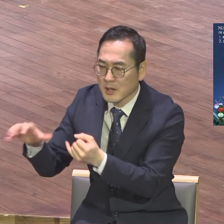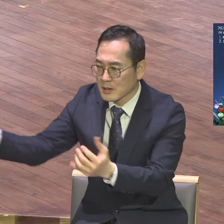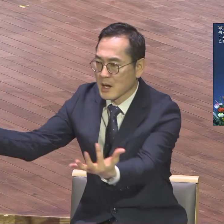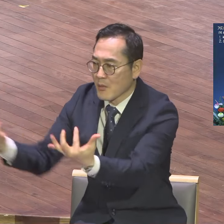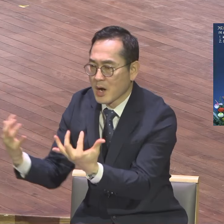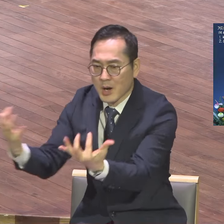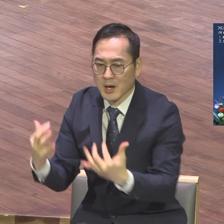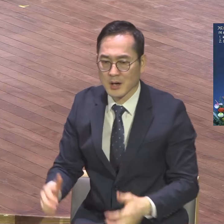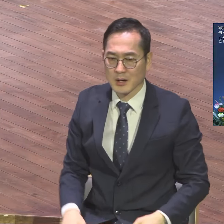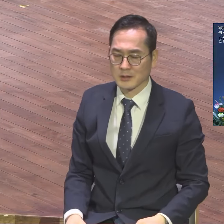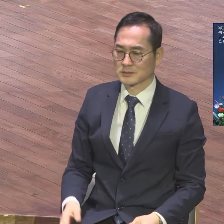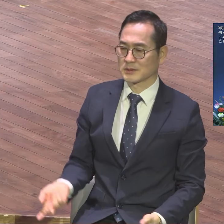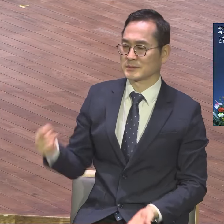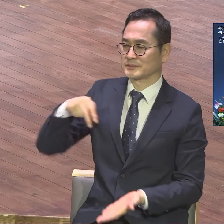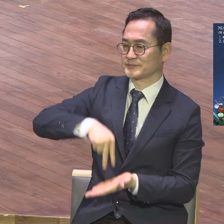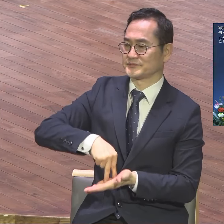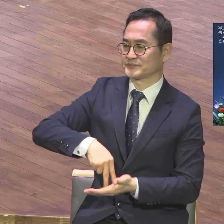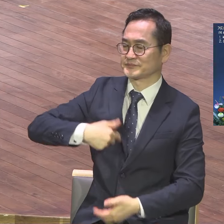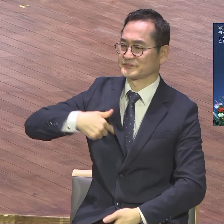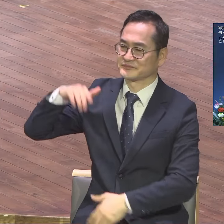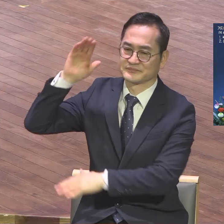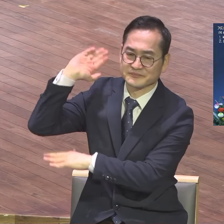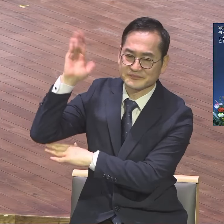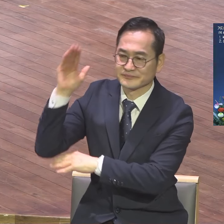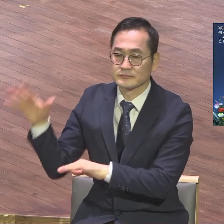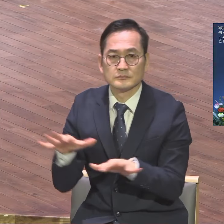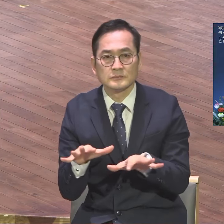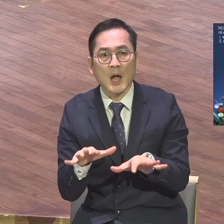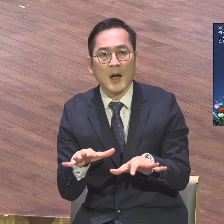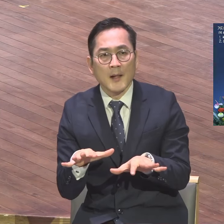그냥 말씀하시라 다 바닥에 딱 앉아